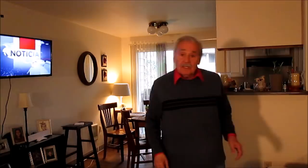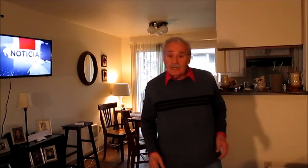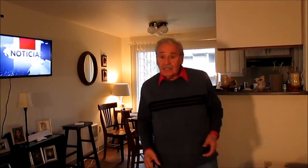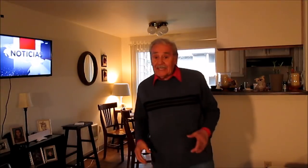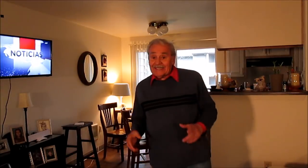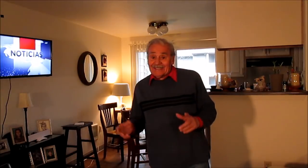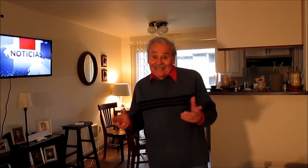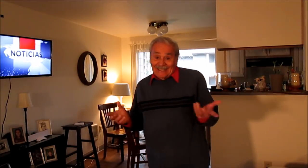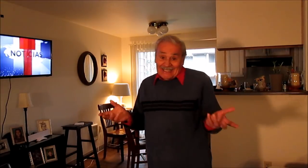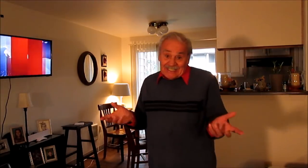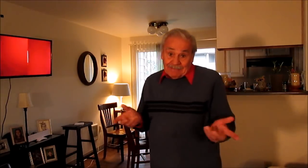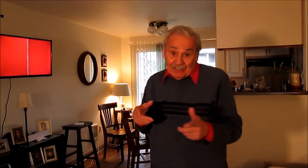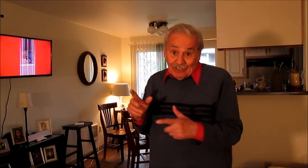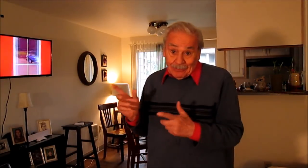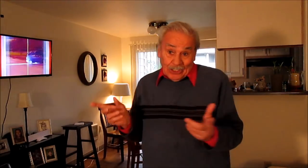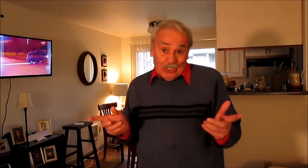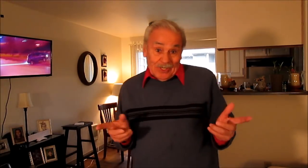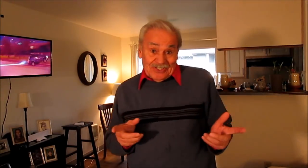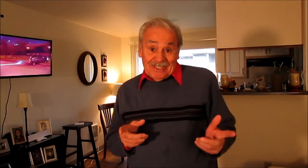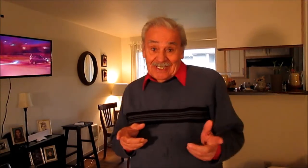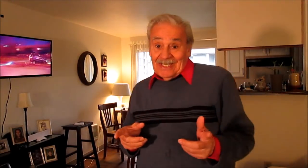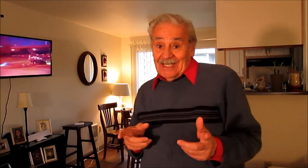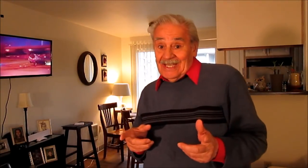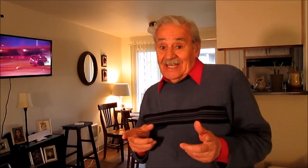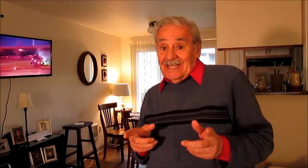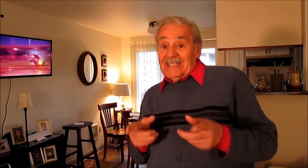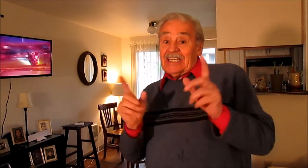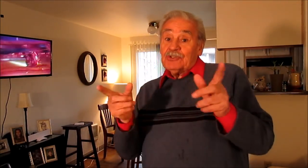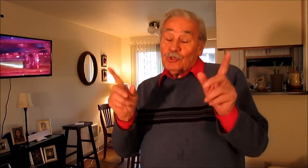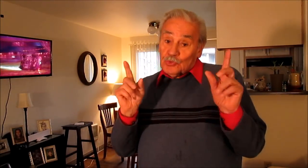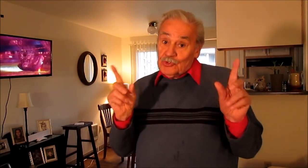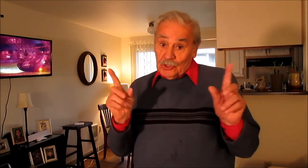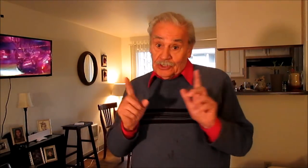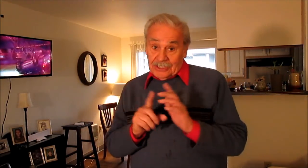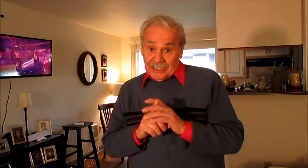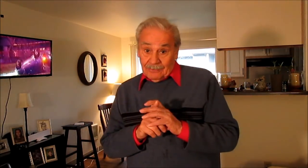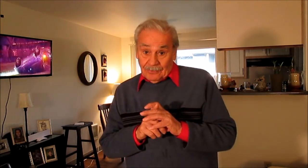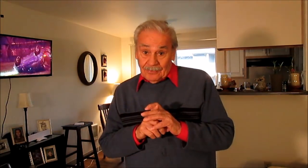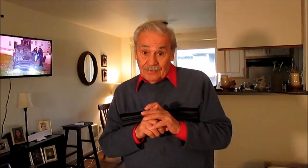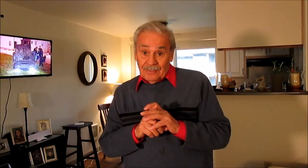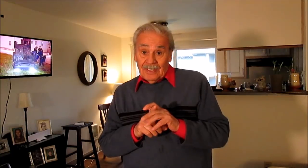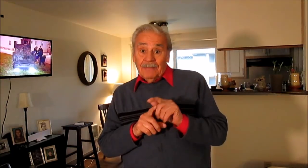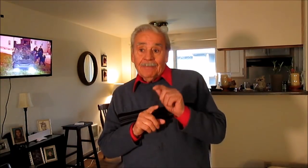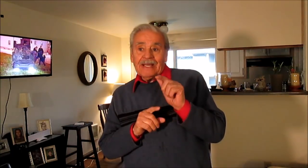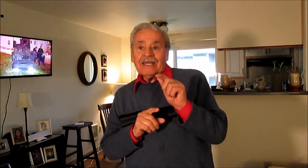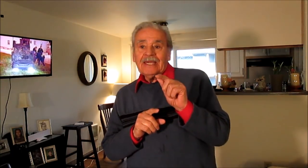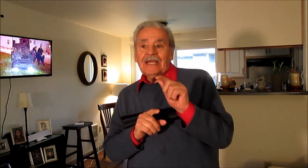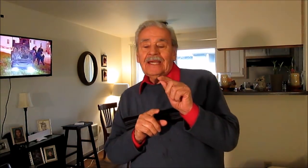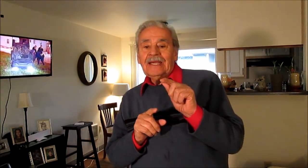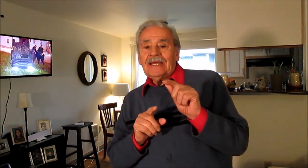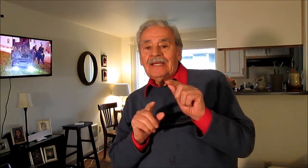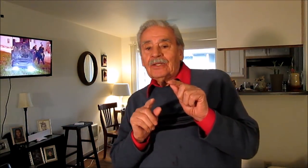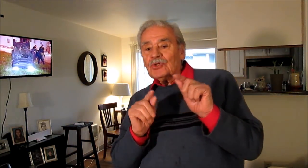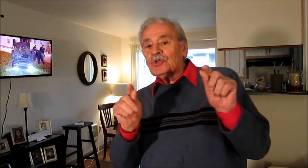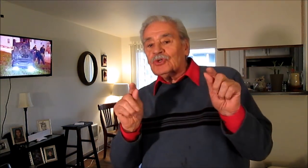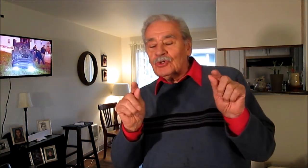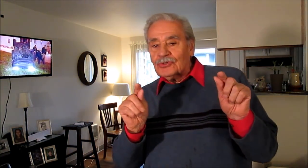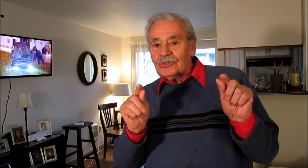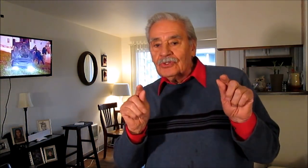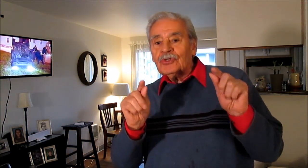Este análisis medio alboleo así, está hecho con un solo objetivo, para que nosotros no